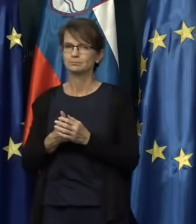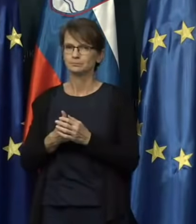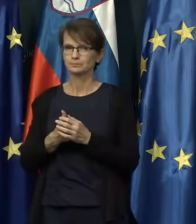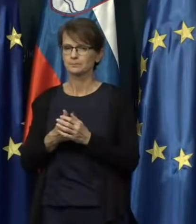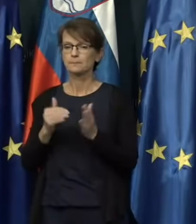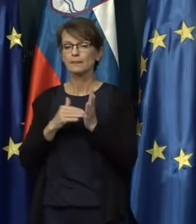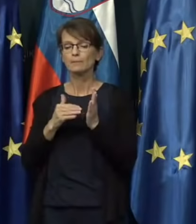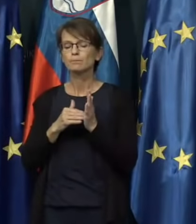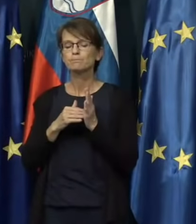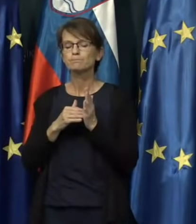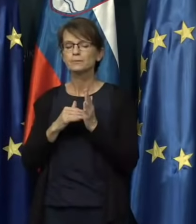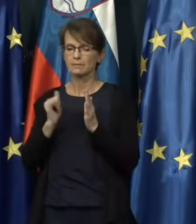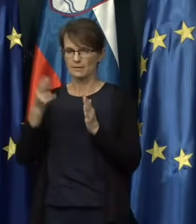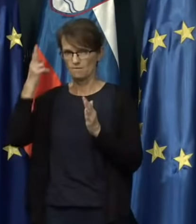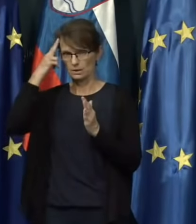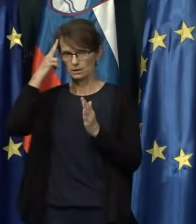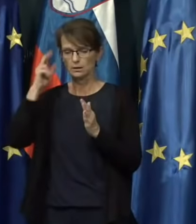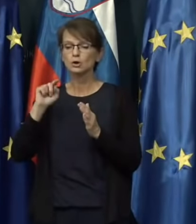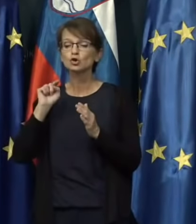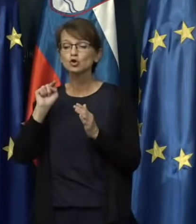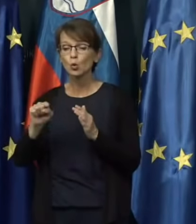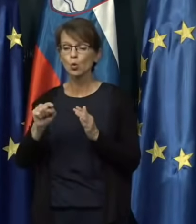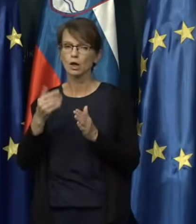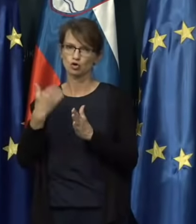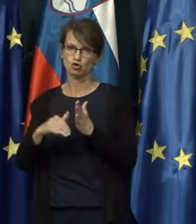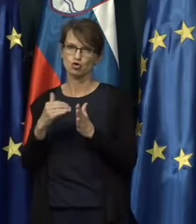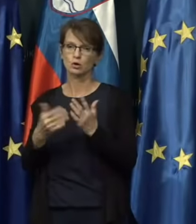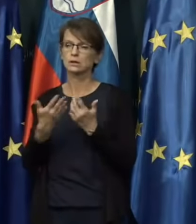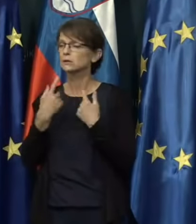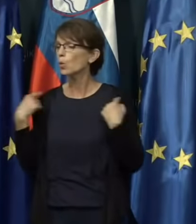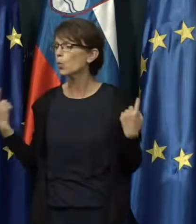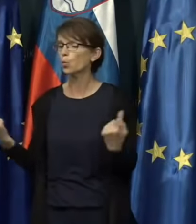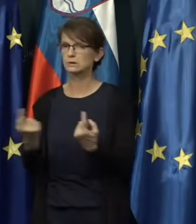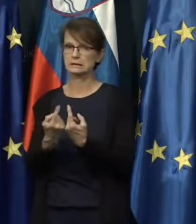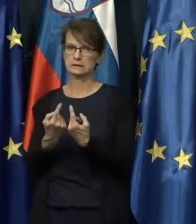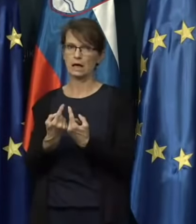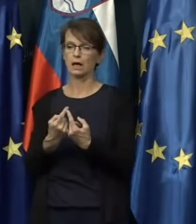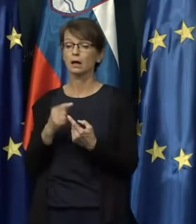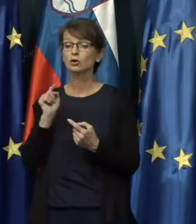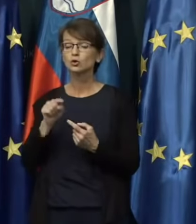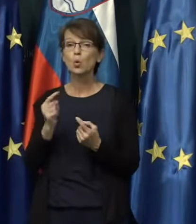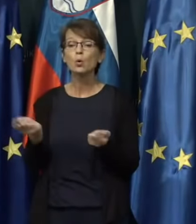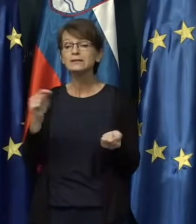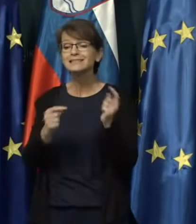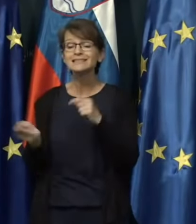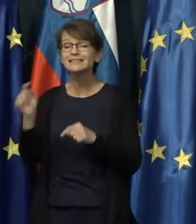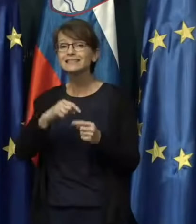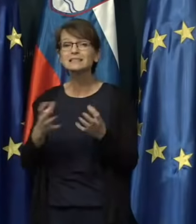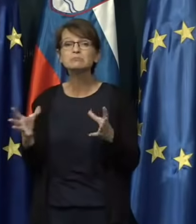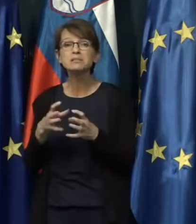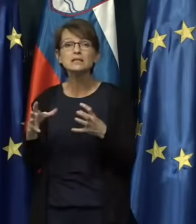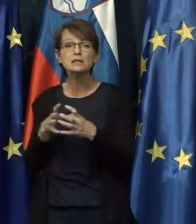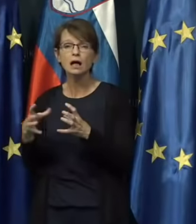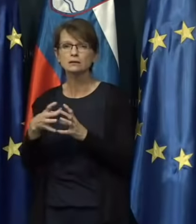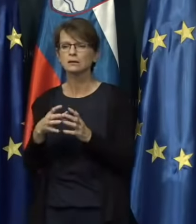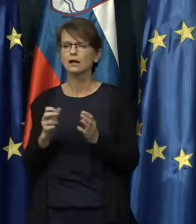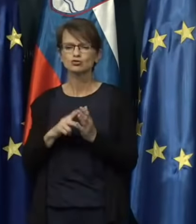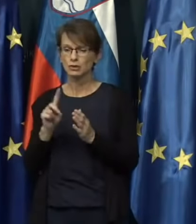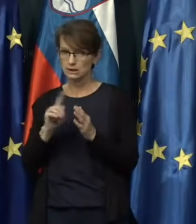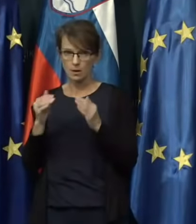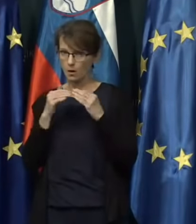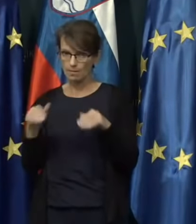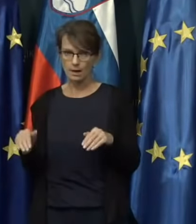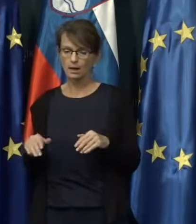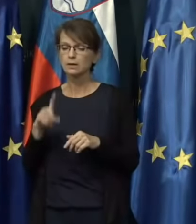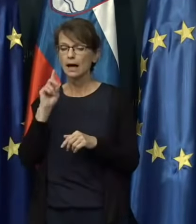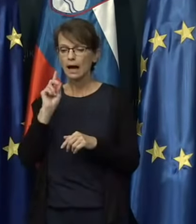je pa treba vedeti, sveda to gre v škodo vseh nas. In zdaj to zbiranje res je, res še ni omejeno, pa obvezna,